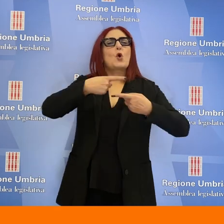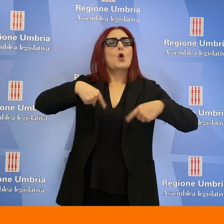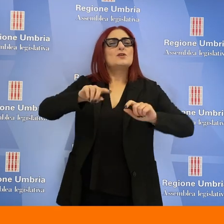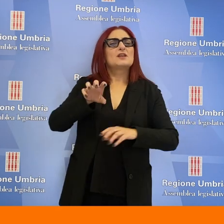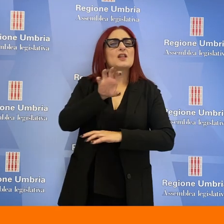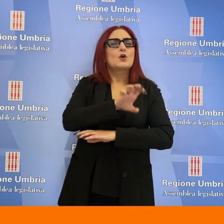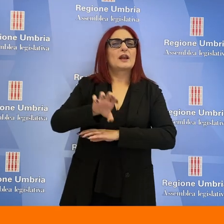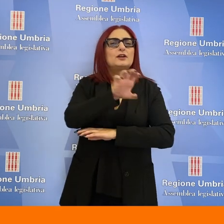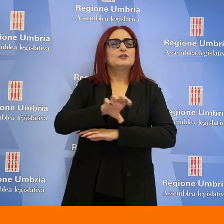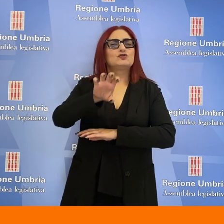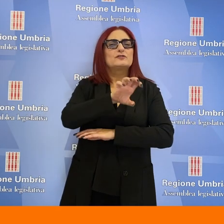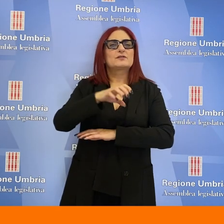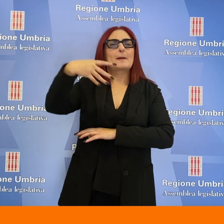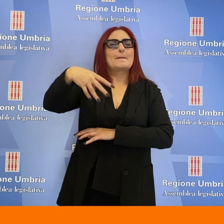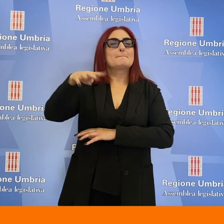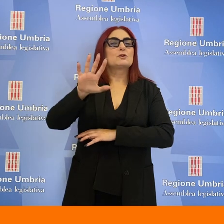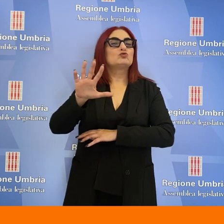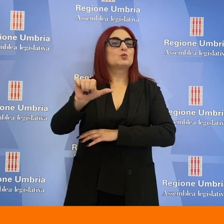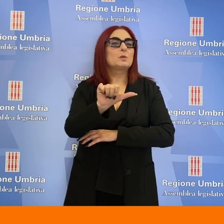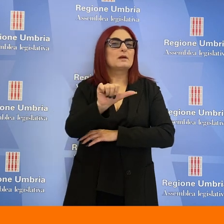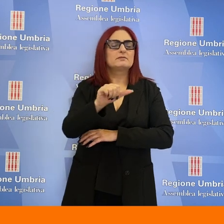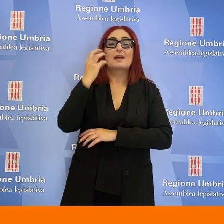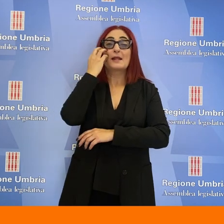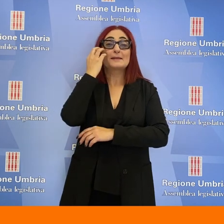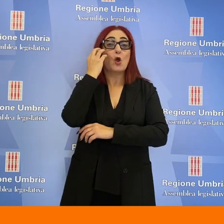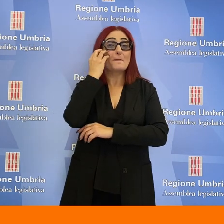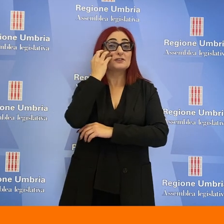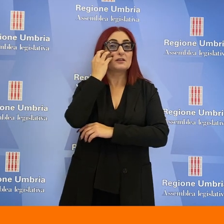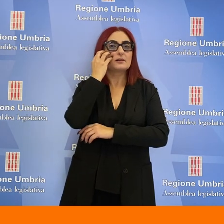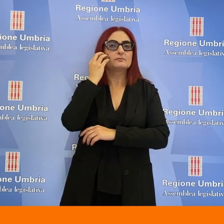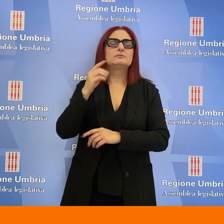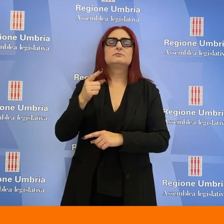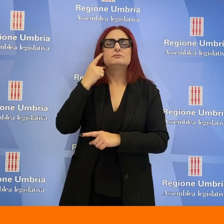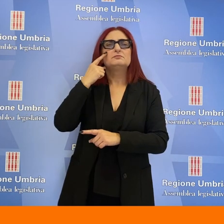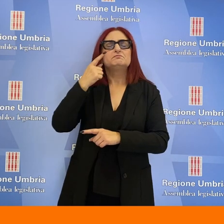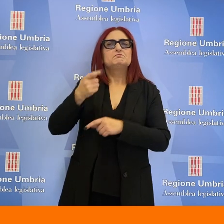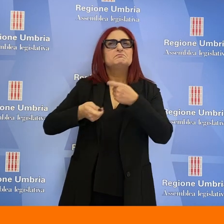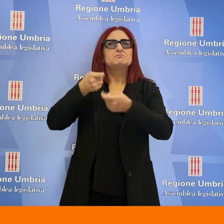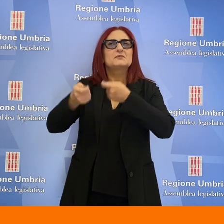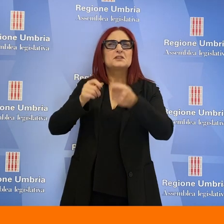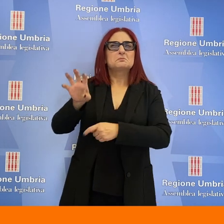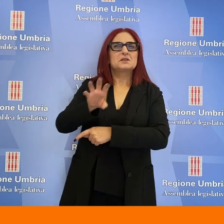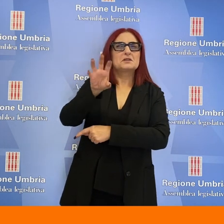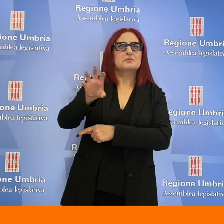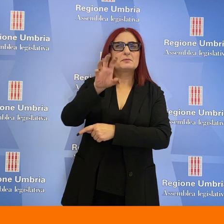il consigliere regionale del Movimento 5 Stelle, Thomas De Lucas, le stime sui costi del nuovo